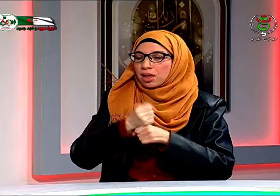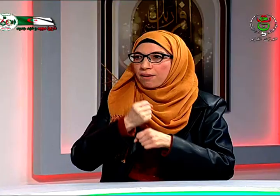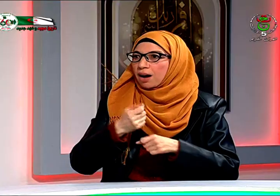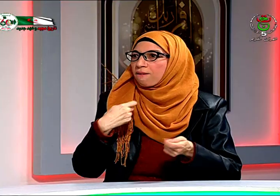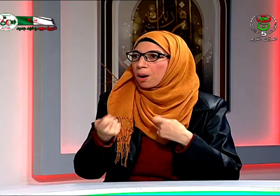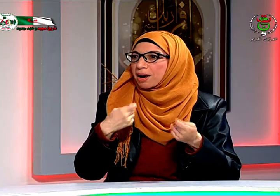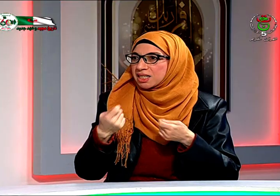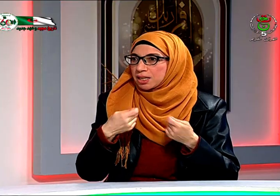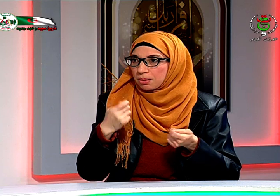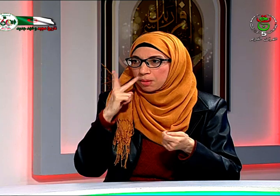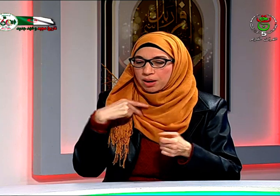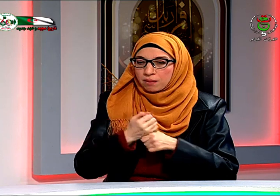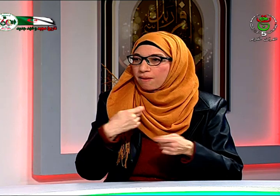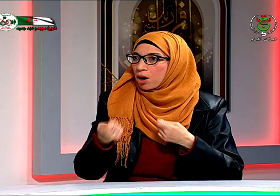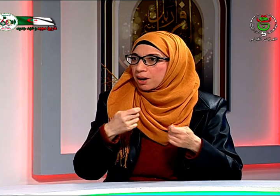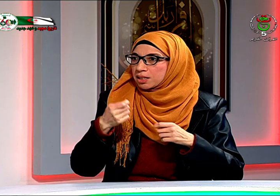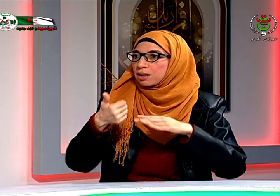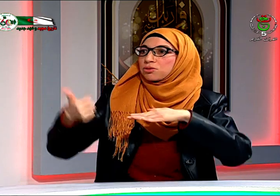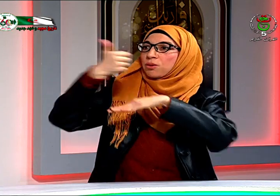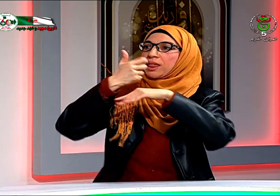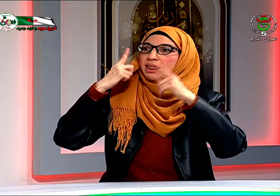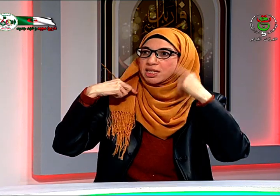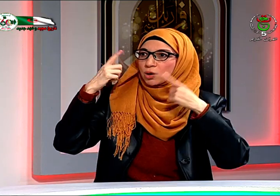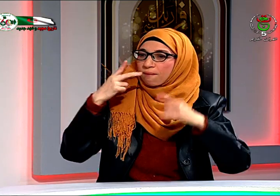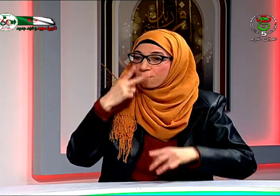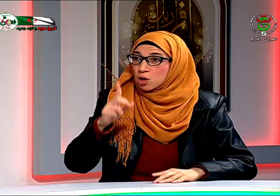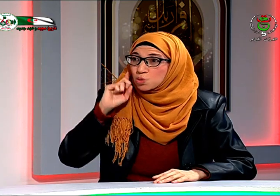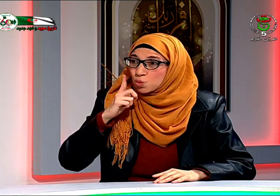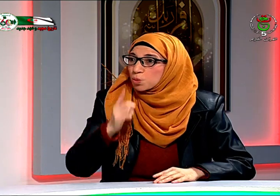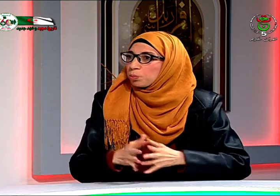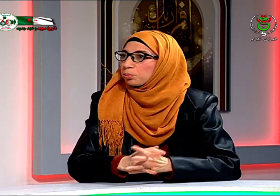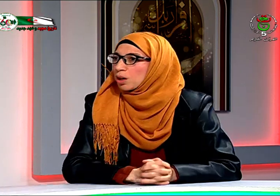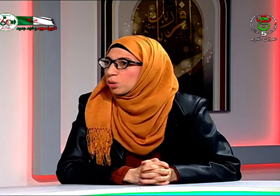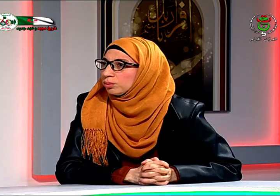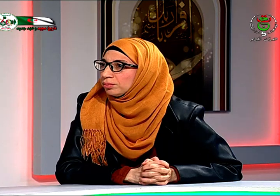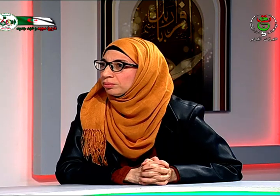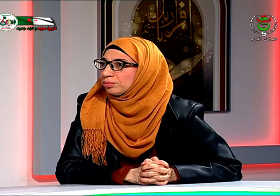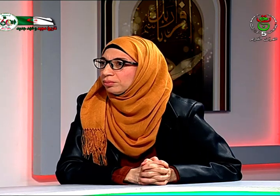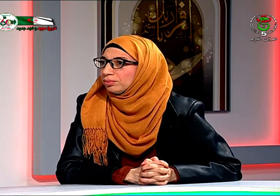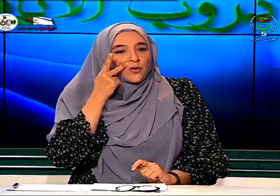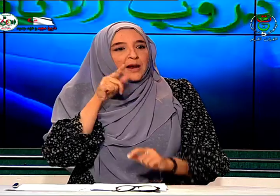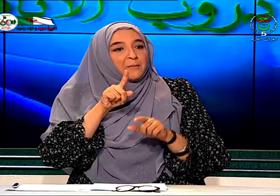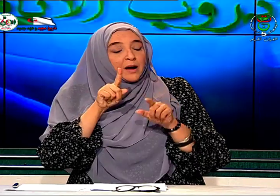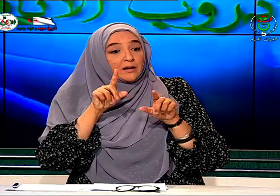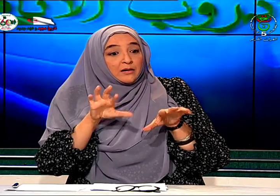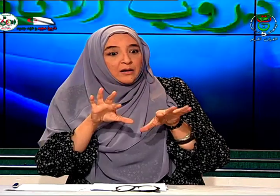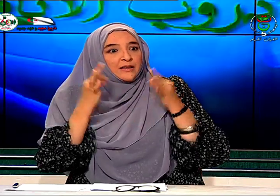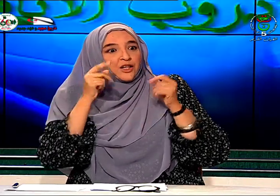أبي ربي رحمه إن شاء الله رحمه الله عفوا يعني أبوك لما اكتشف